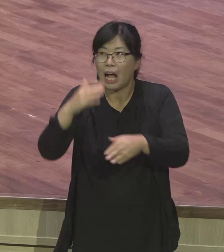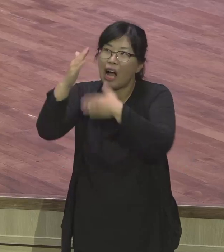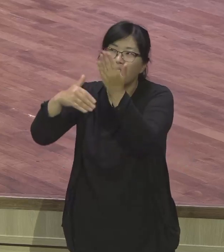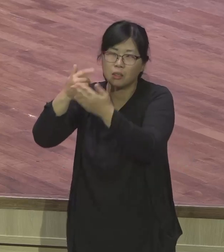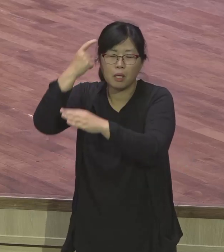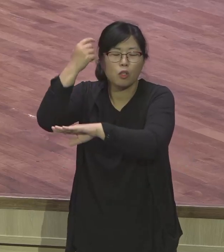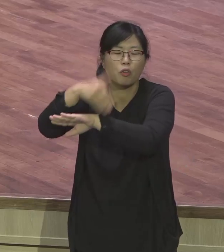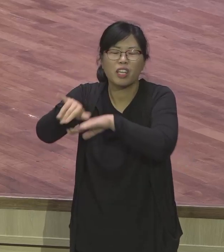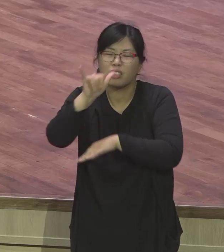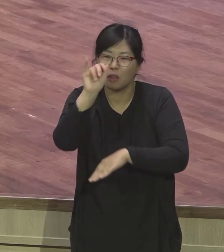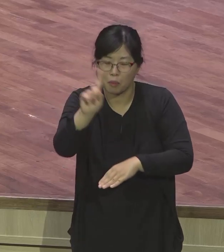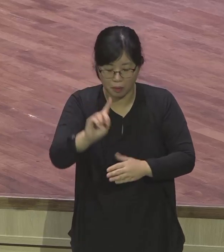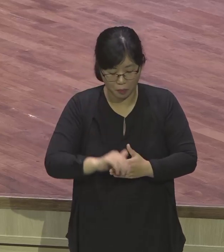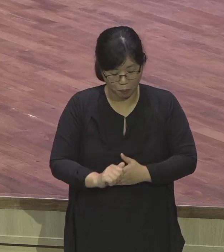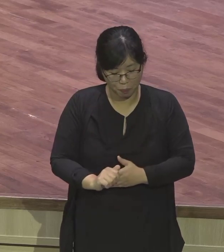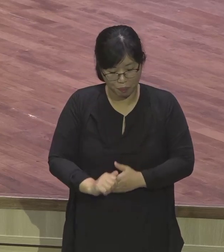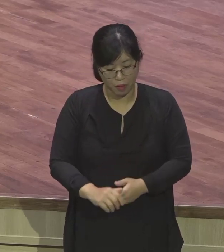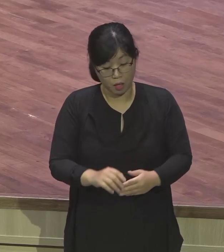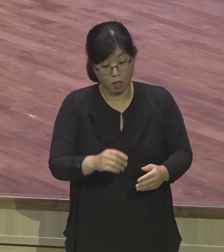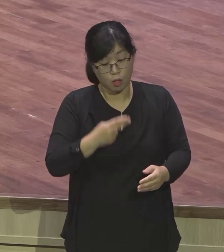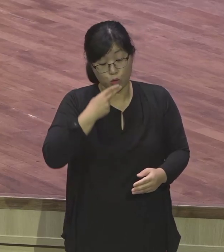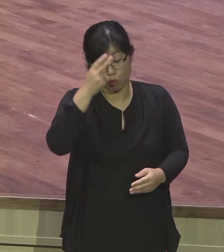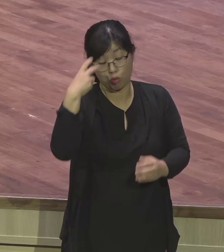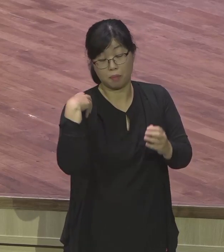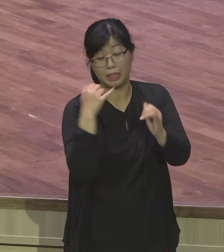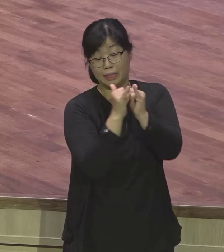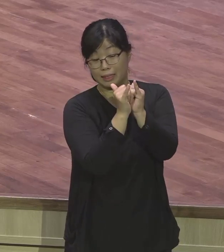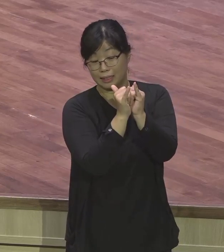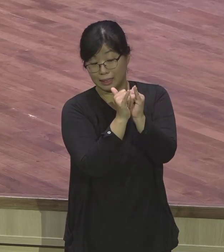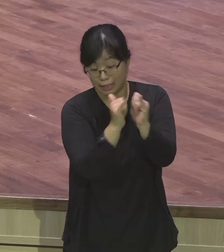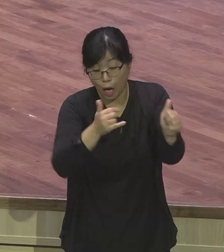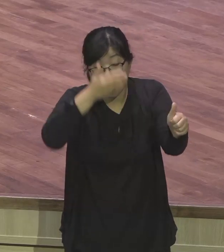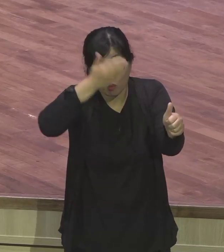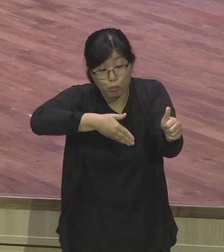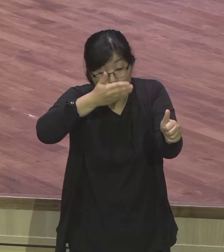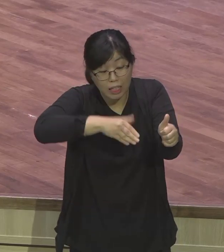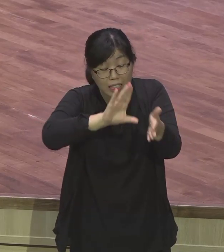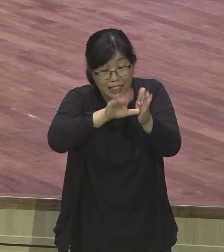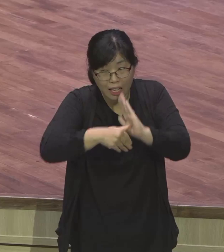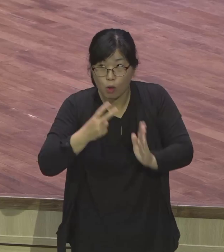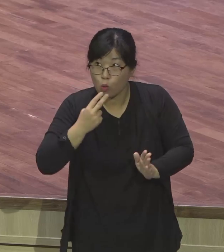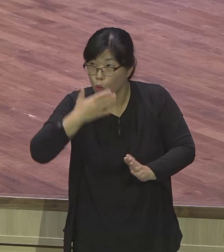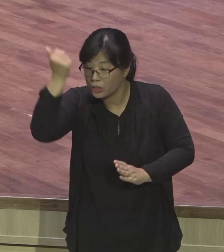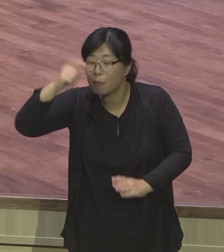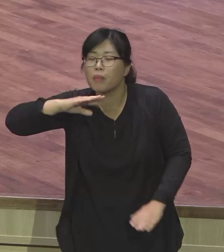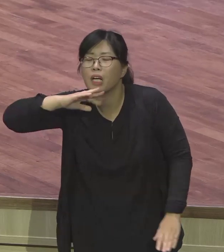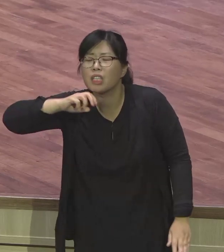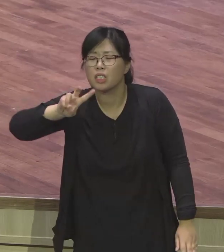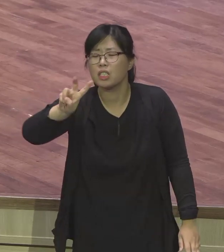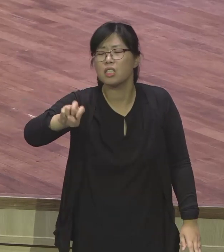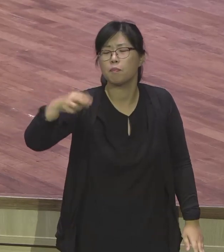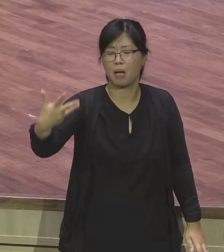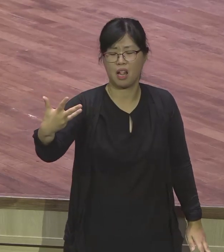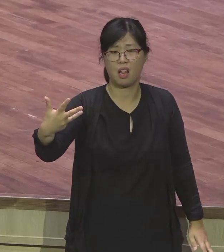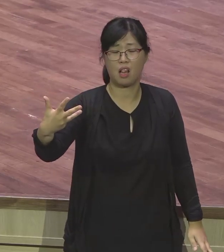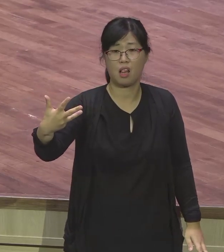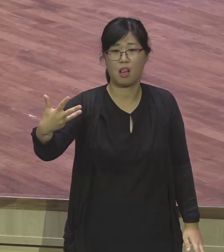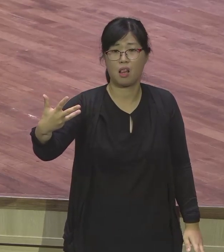애국법에 따르면 고급 공문을 되려고 하면 나이가 만 30세가 돼야 돼요. 우리나라 나이는